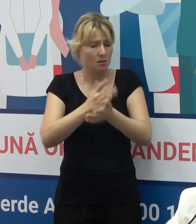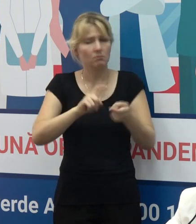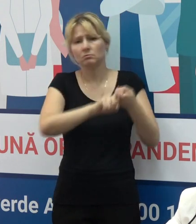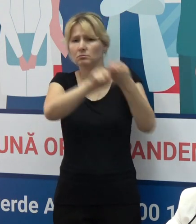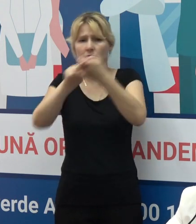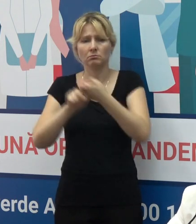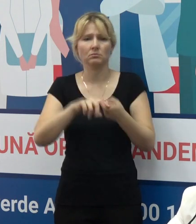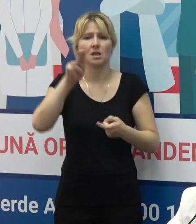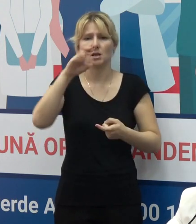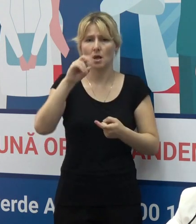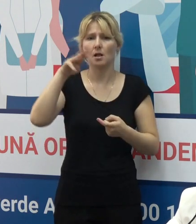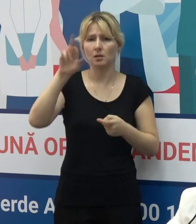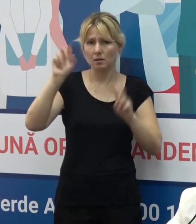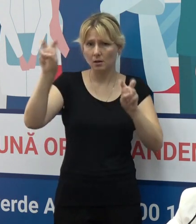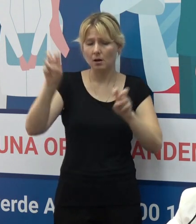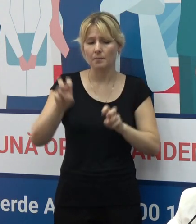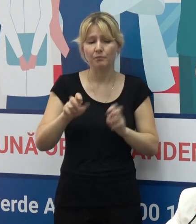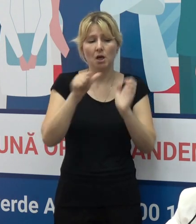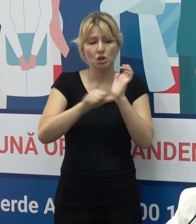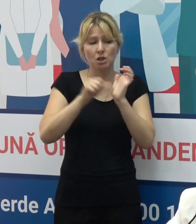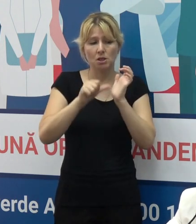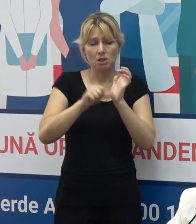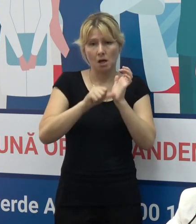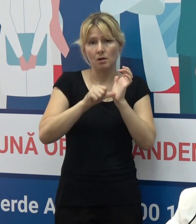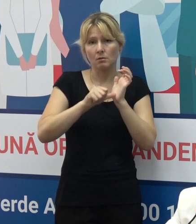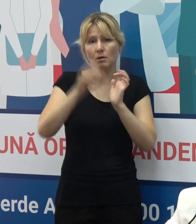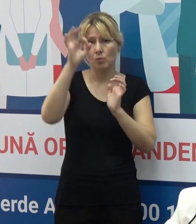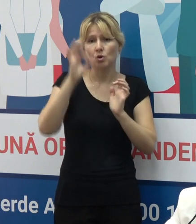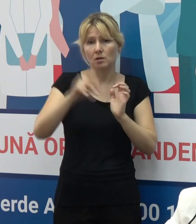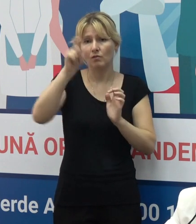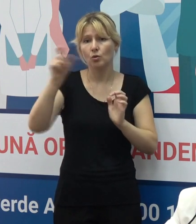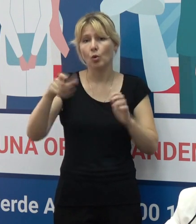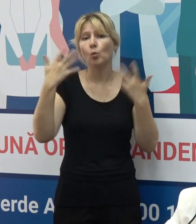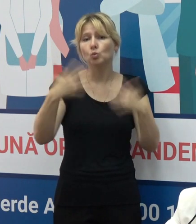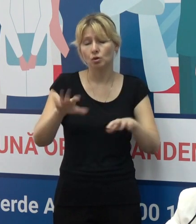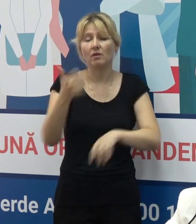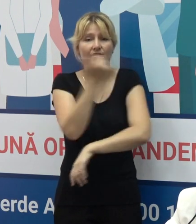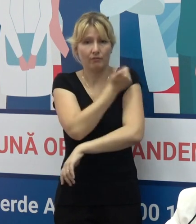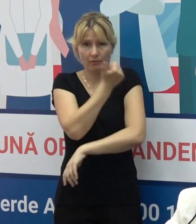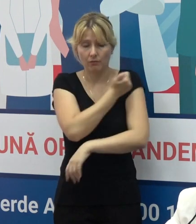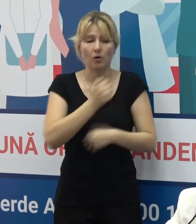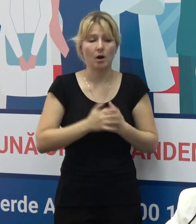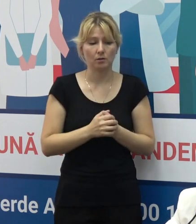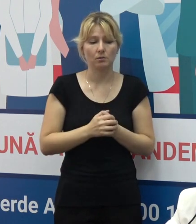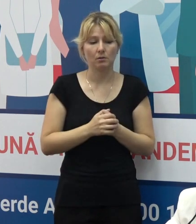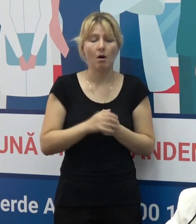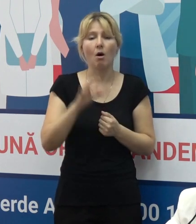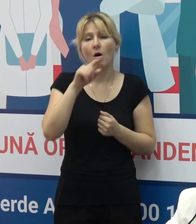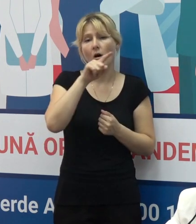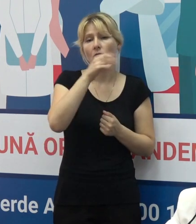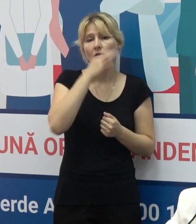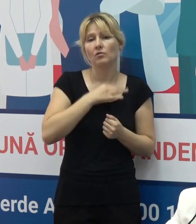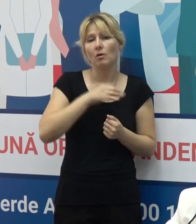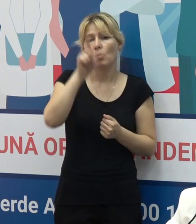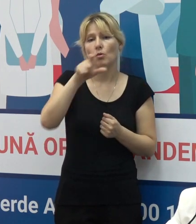mai mult de 60% din populație au fost vaccinate și vorbesc de populația, cum dumnealor raportează, cu